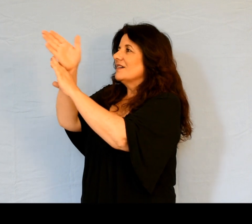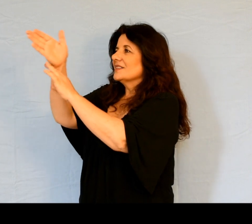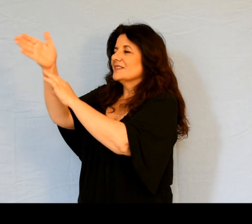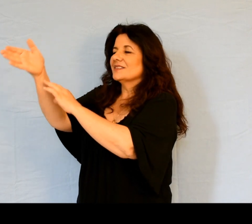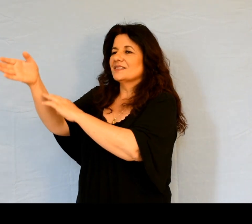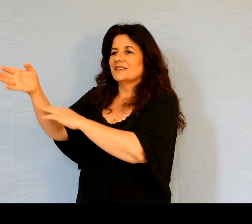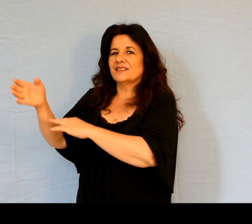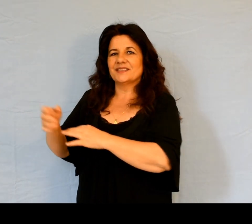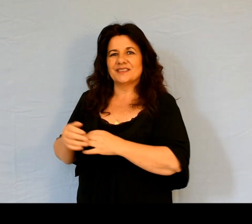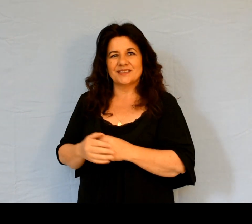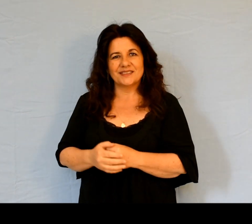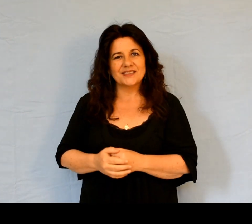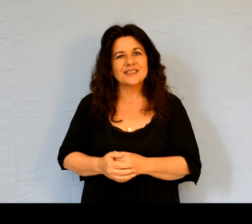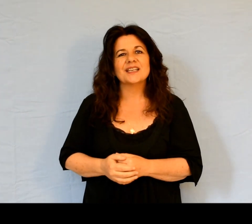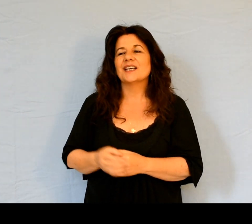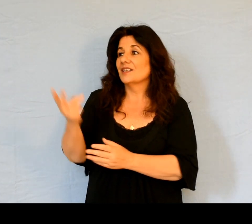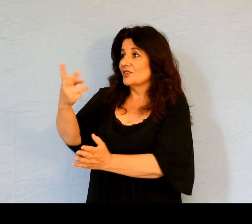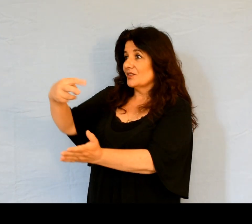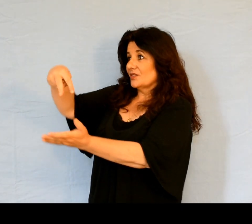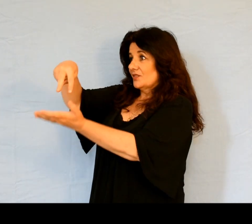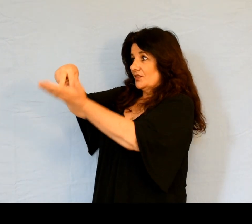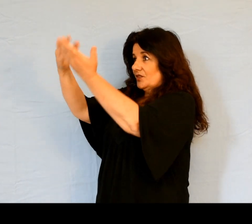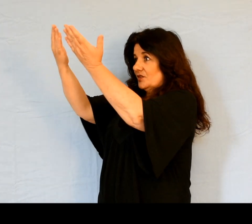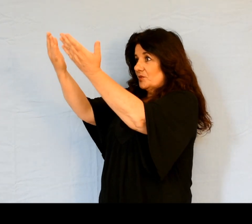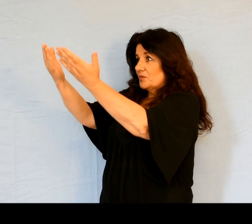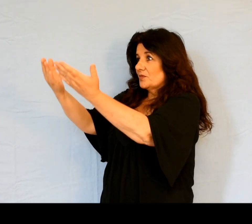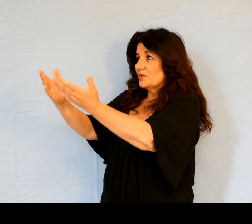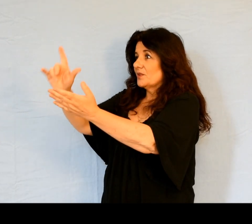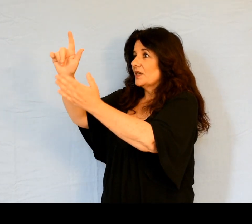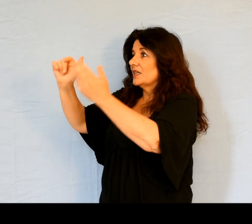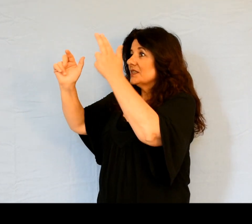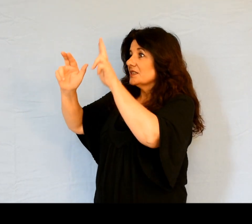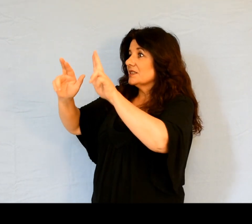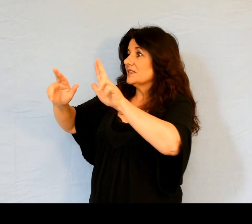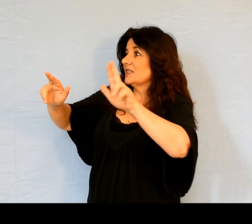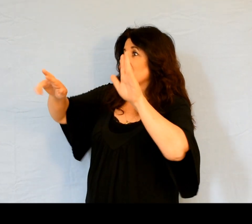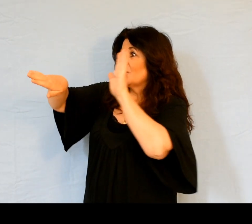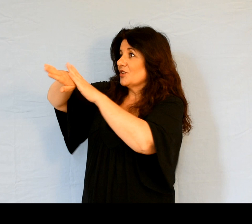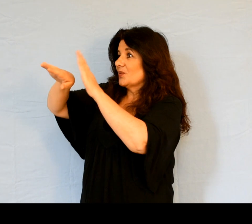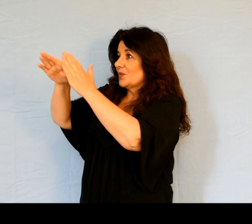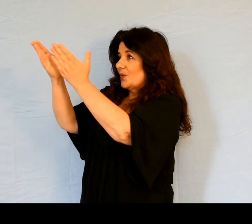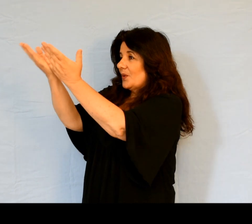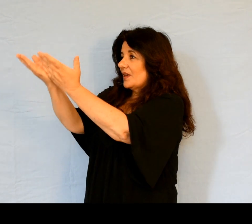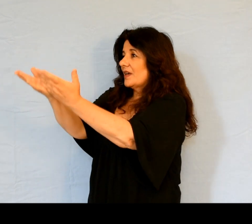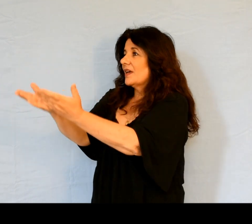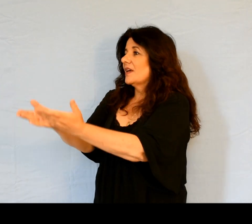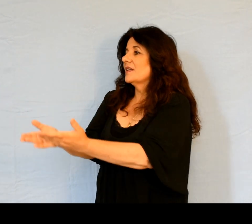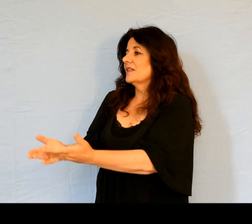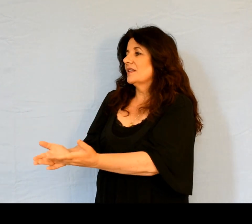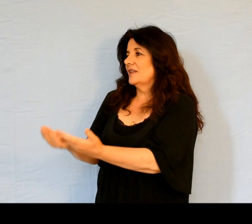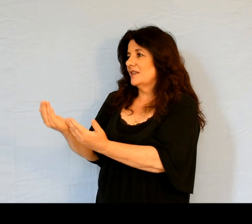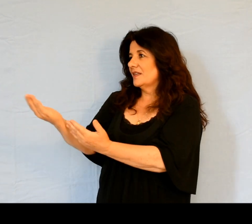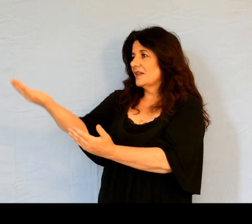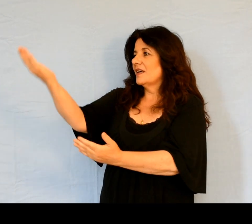Debout à la droite du Seigneur, se tient la